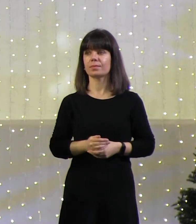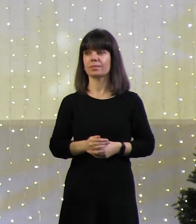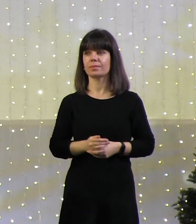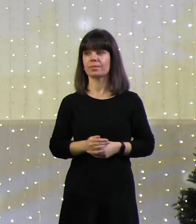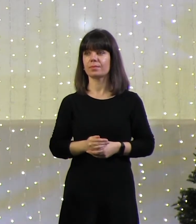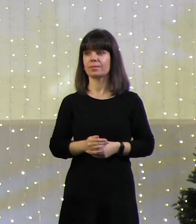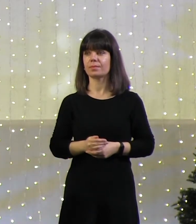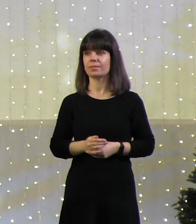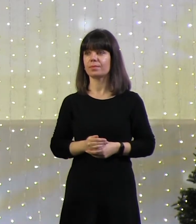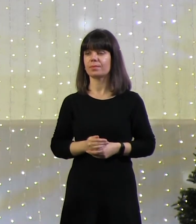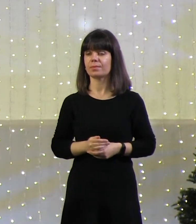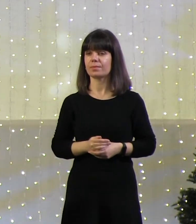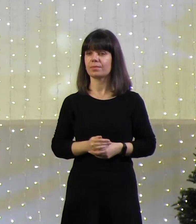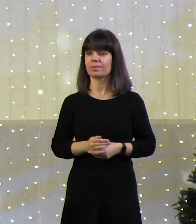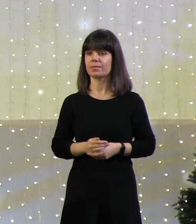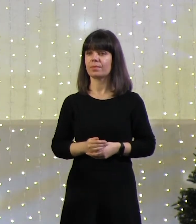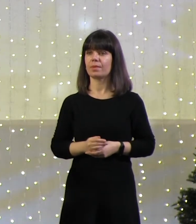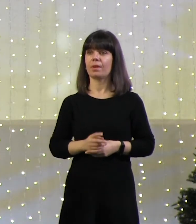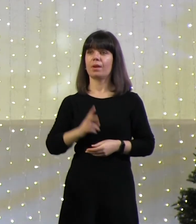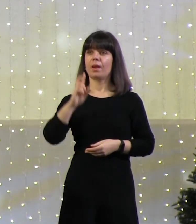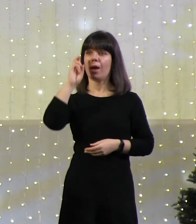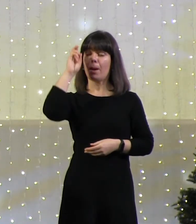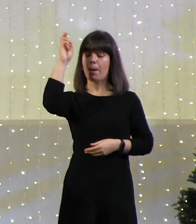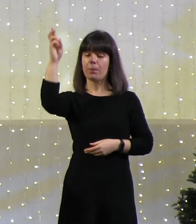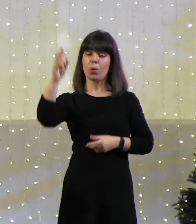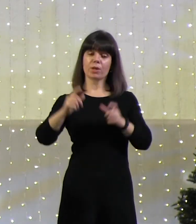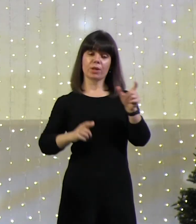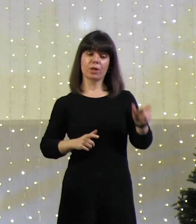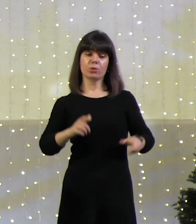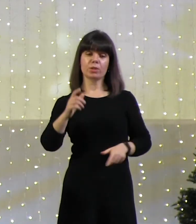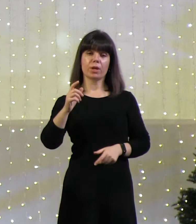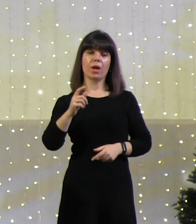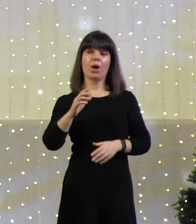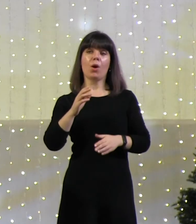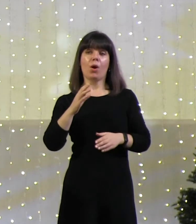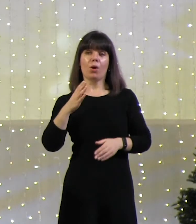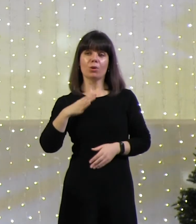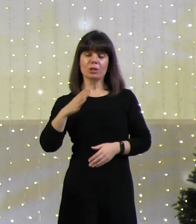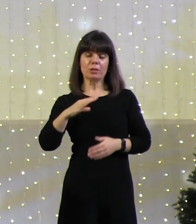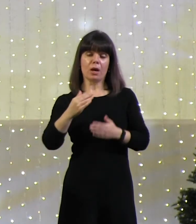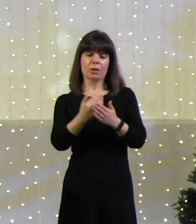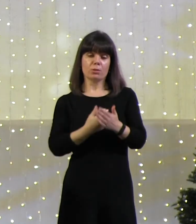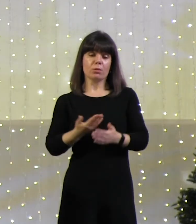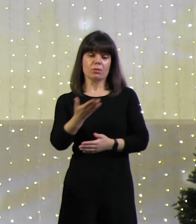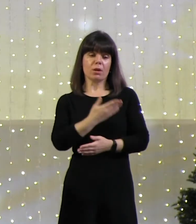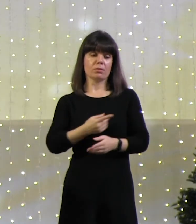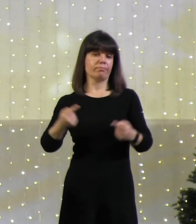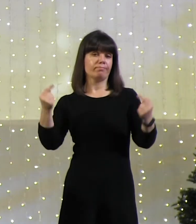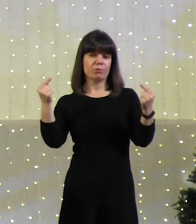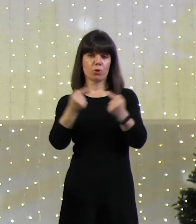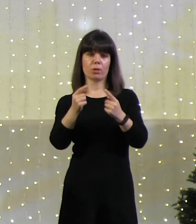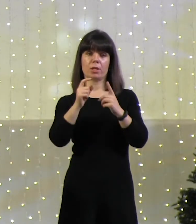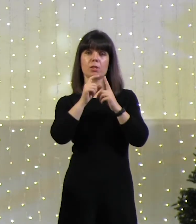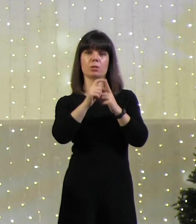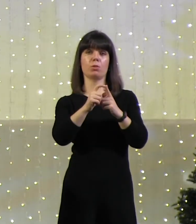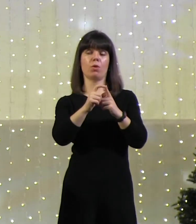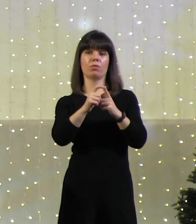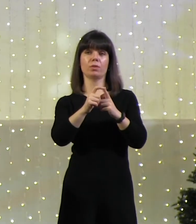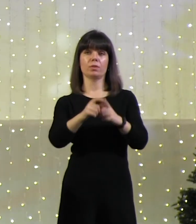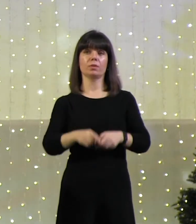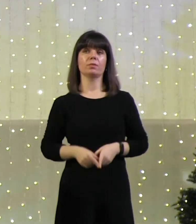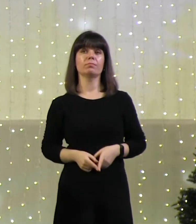А при этом всем, Бог и люди ожидают от нас четких слов, сказанных или записанных, четкие